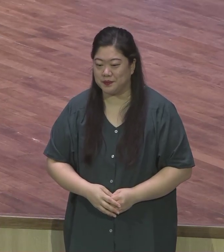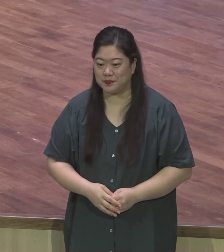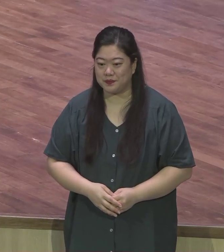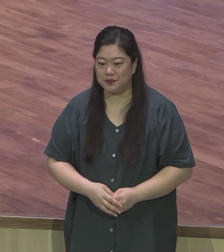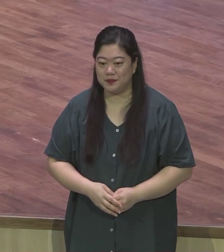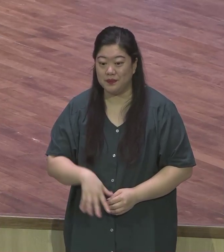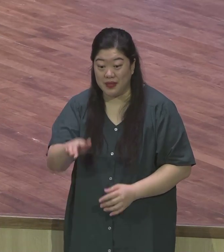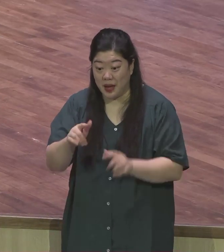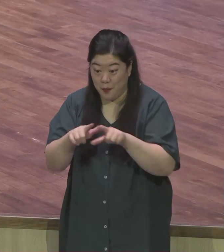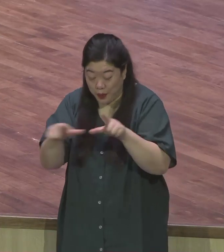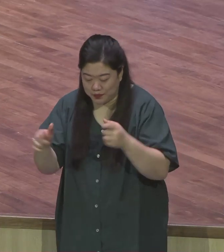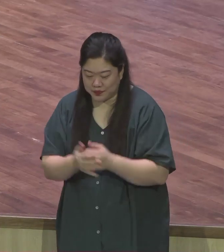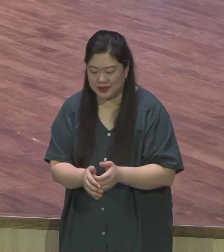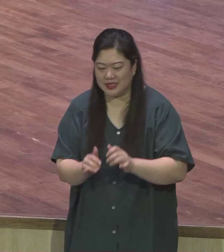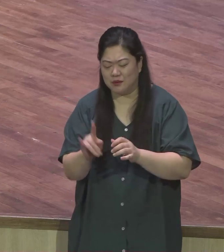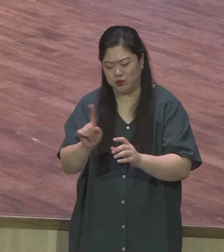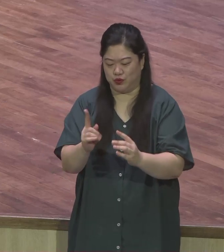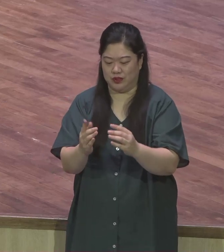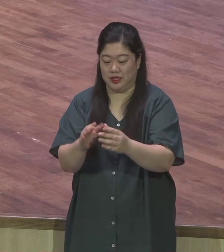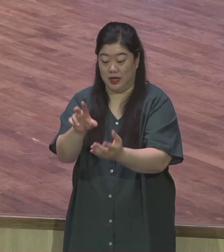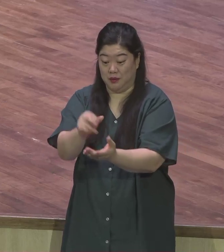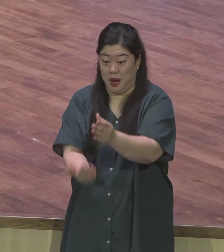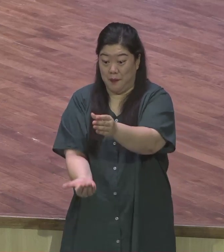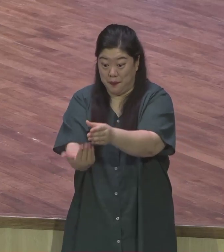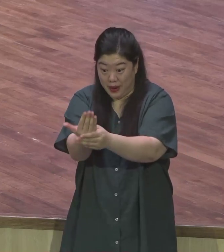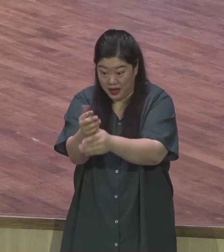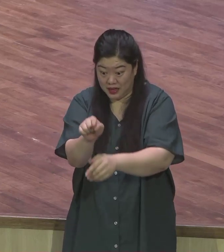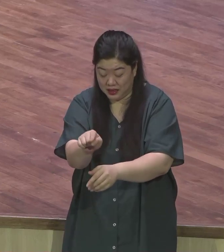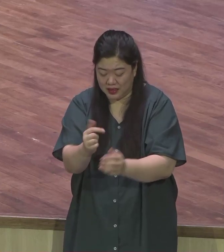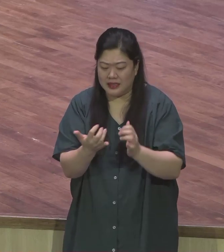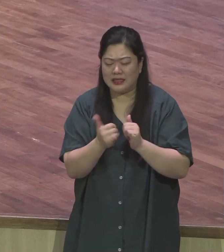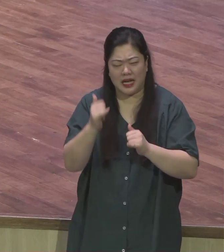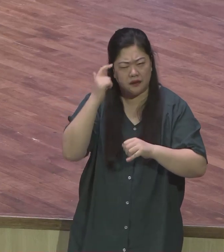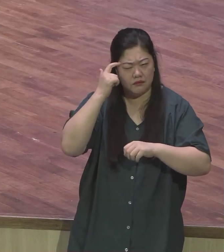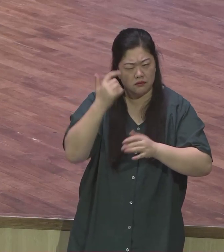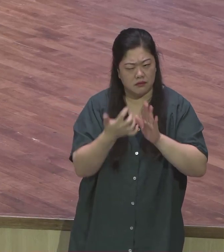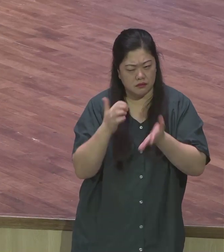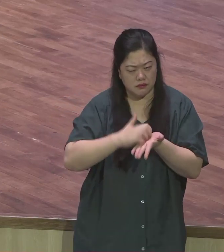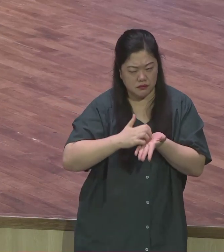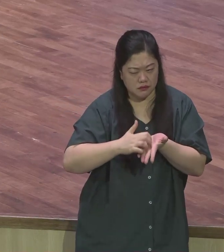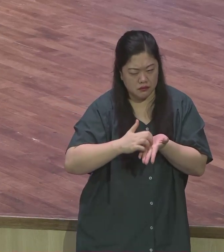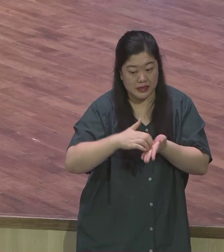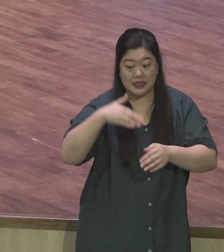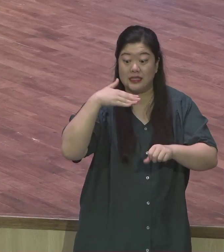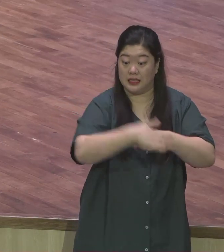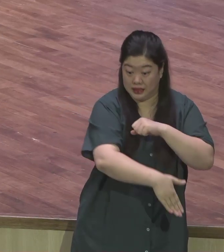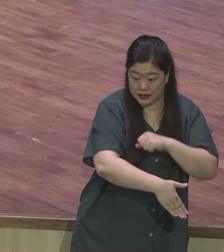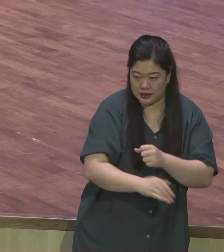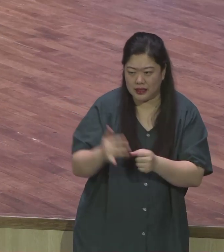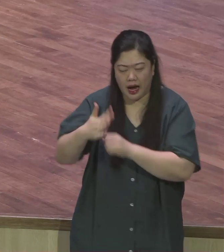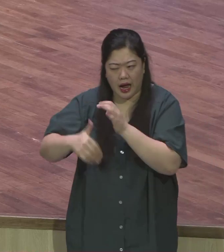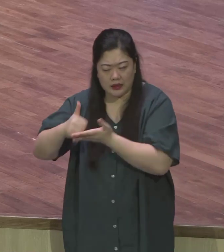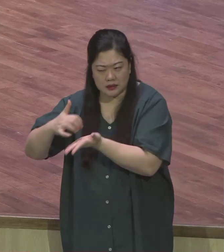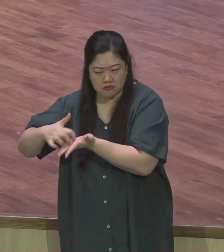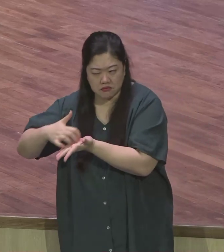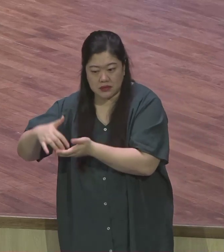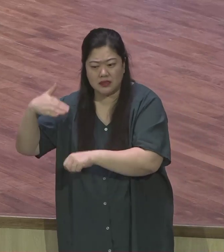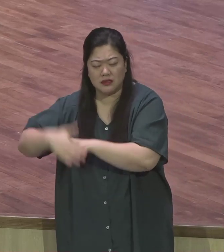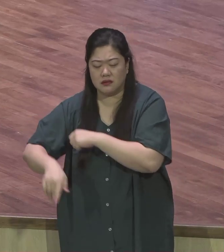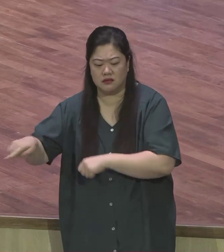계산과 또 하나님의 계산이 다르다라는 것을 의미하고 있습니다 하늘의 땅보다 높은 같이 내 길은 너희의